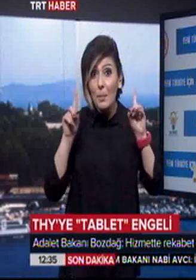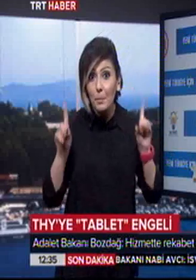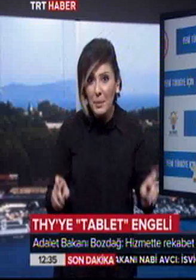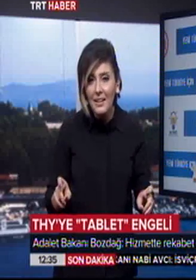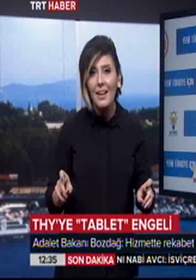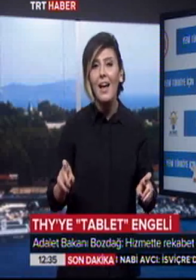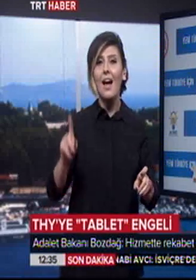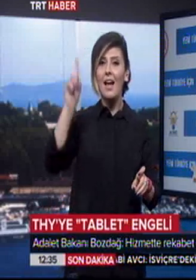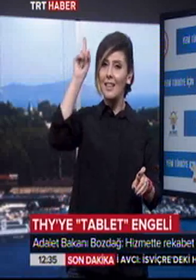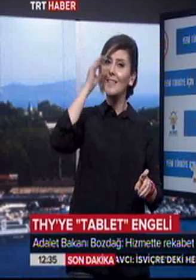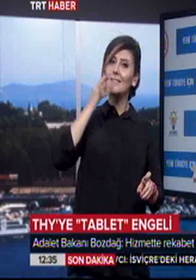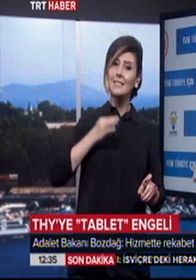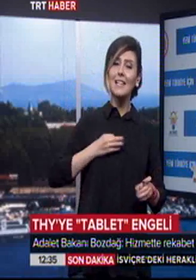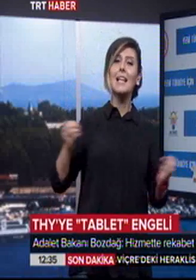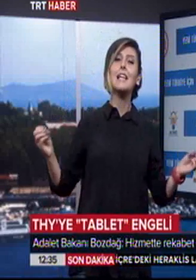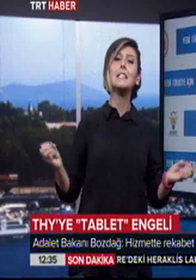'ın izniyle gene yetmeyecektir.